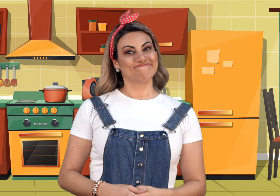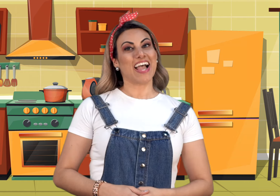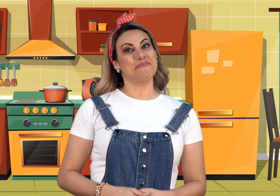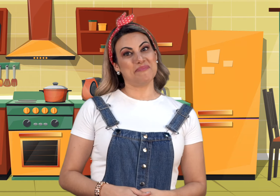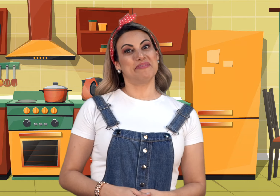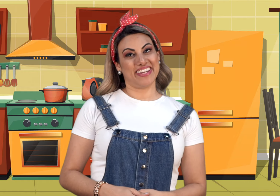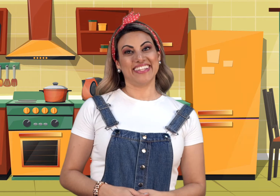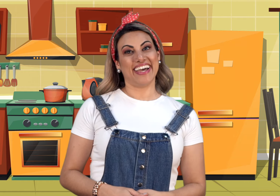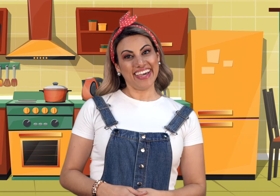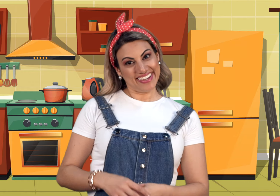A minha preferida é?